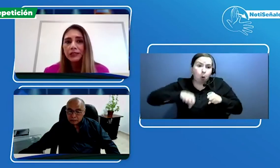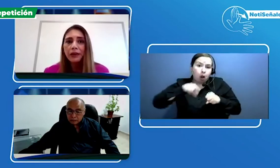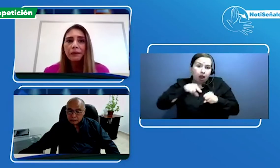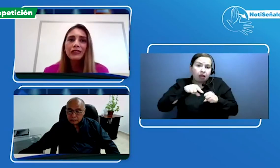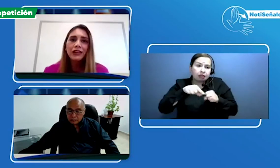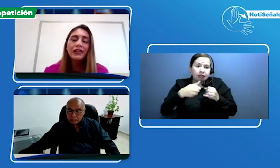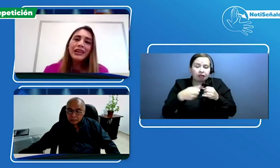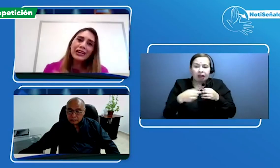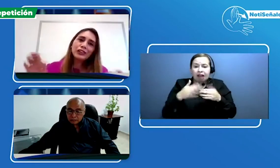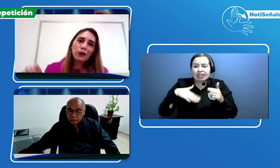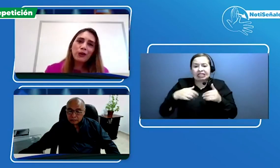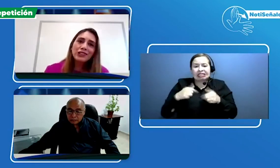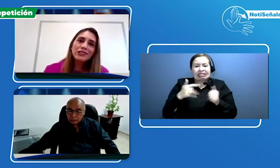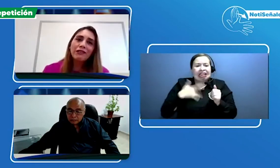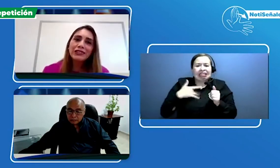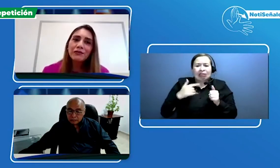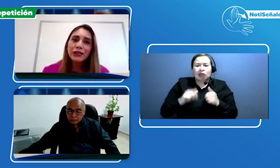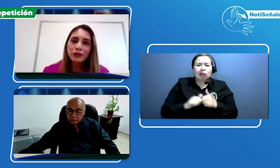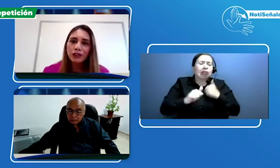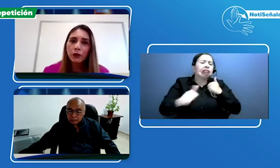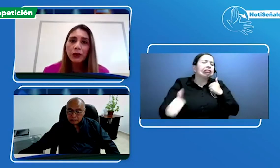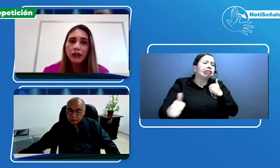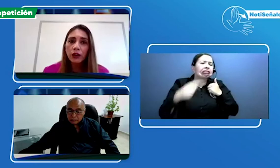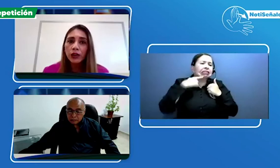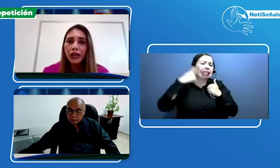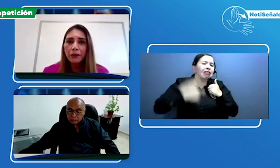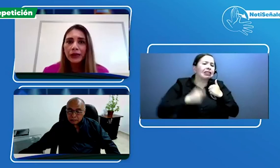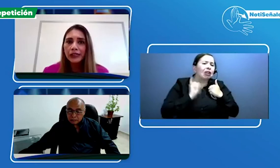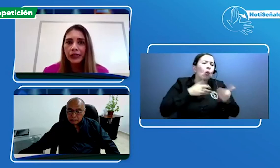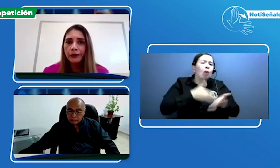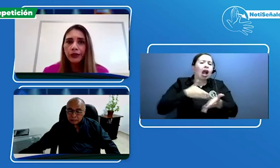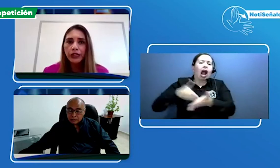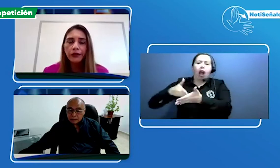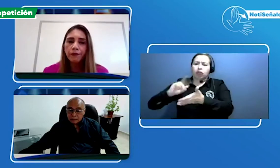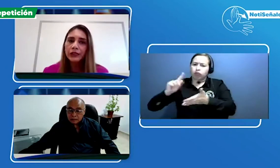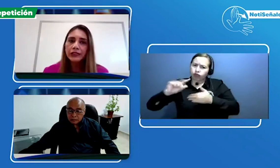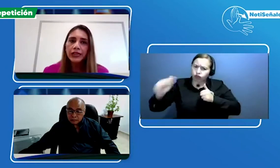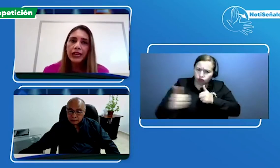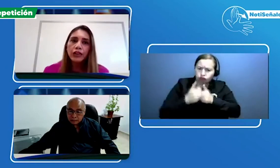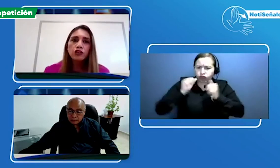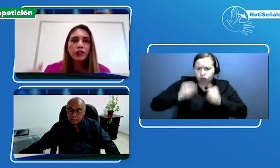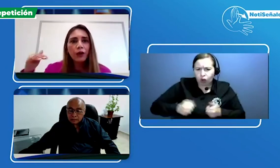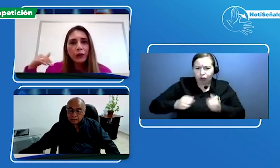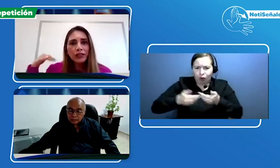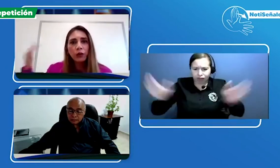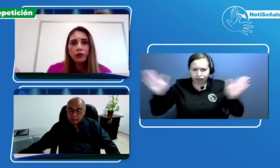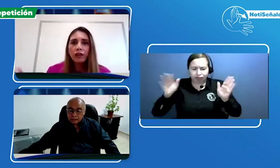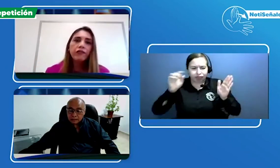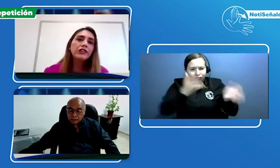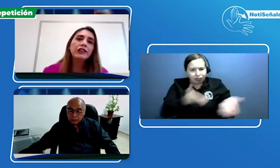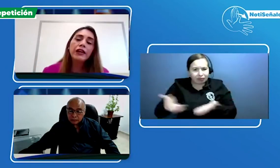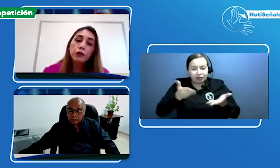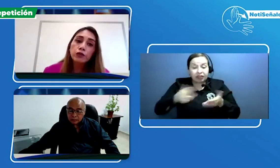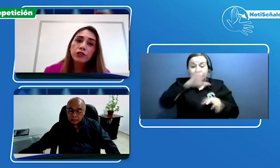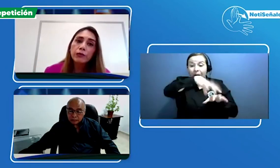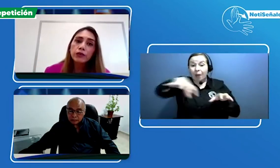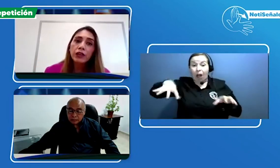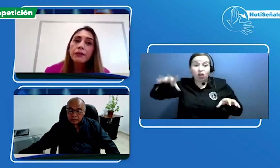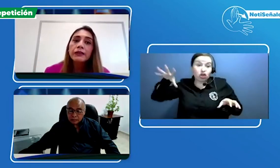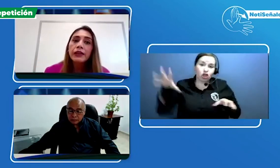veces se piensa que en todos los establecimientos se cuenta con el aplicativo y pues esto sería una segunda fase en que nosotros tenemos en mente,